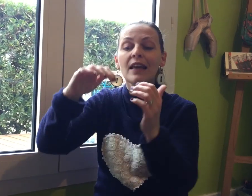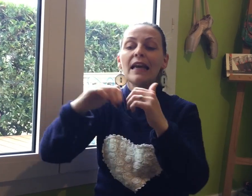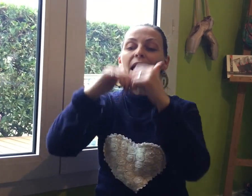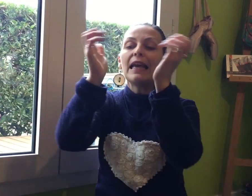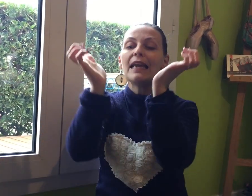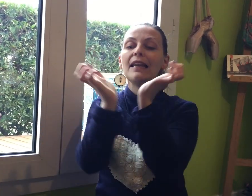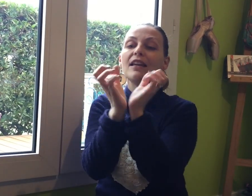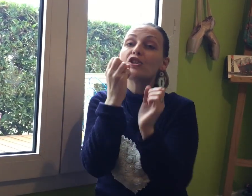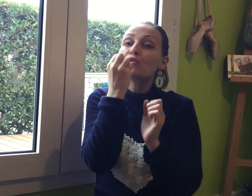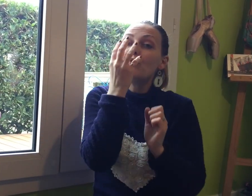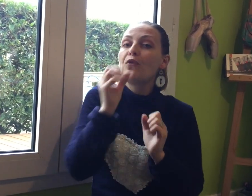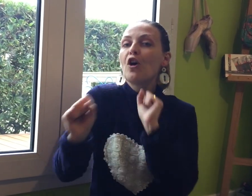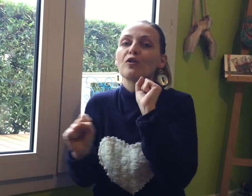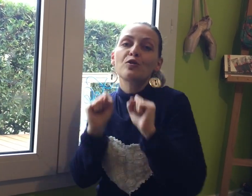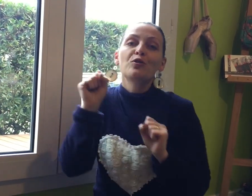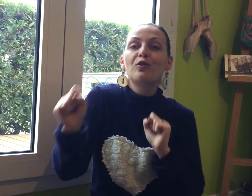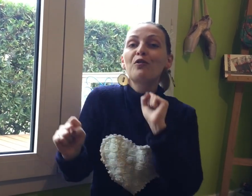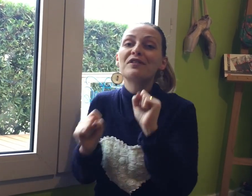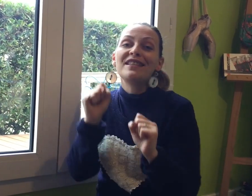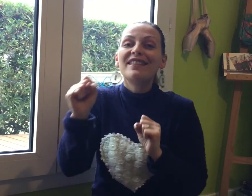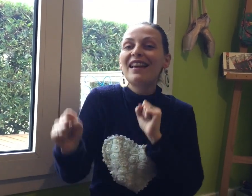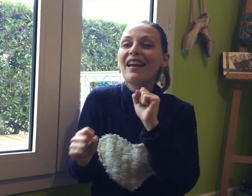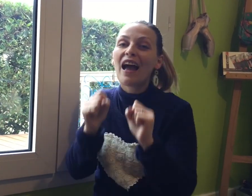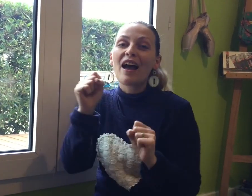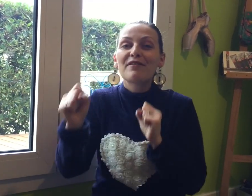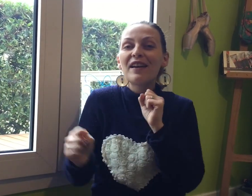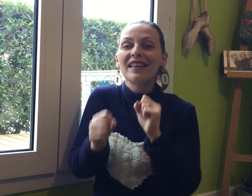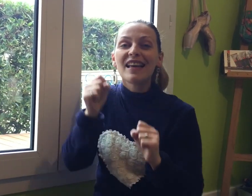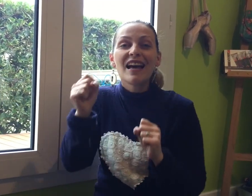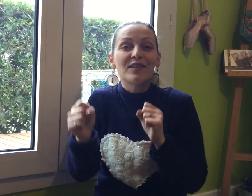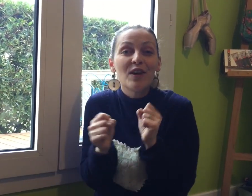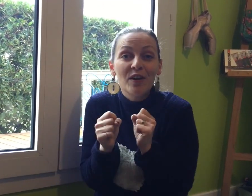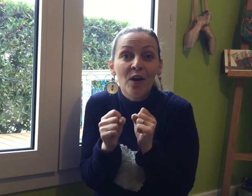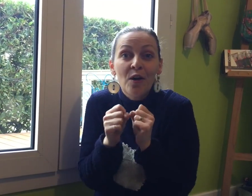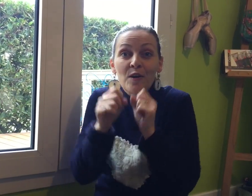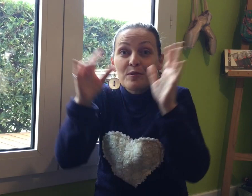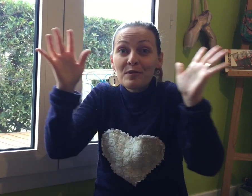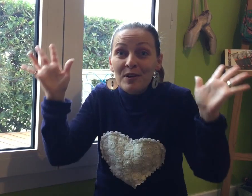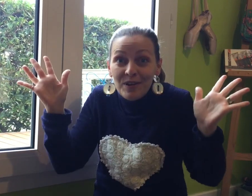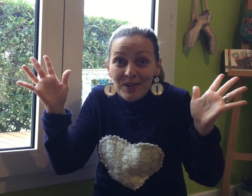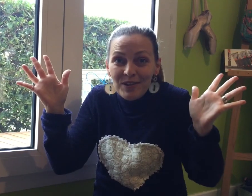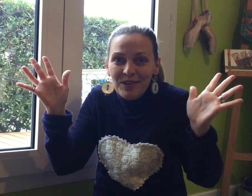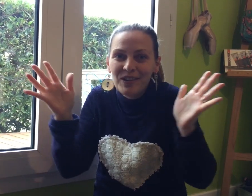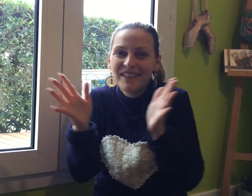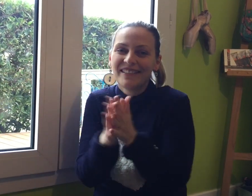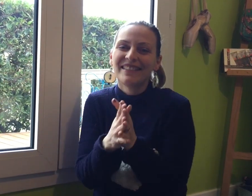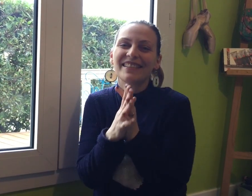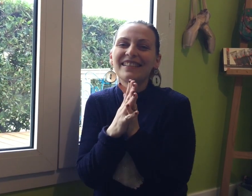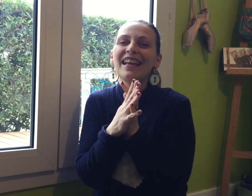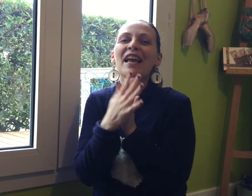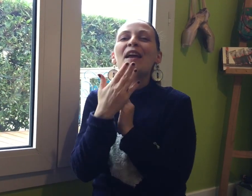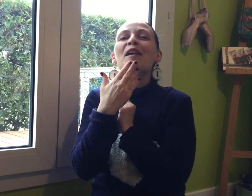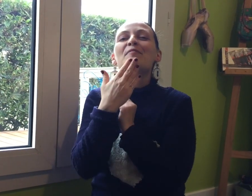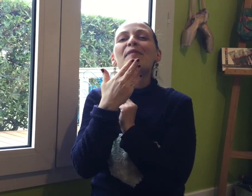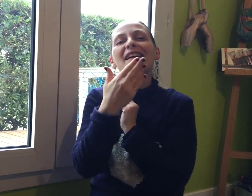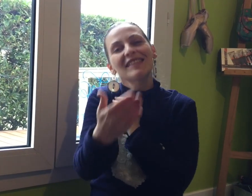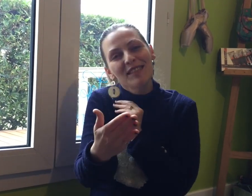Et les choux fleurs se dandinaient Avec ardeur Wouhou ! Merci